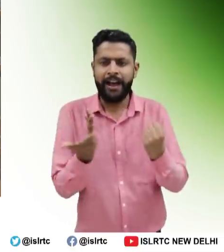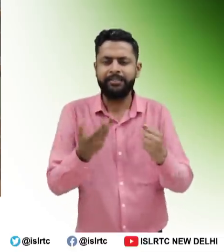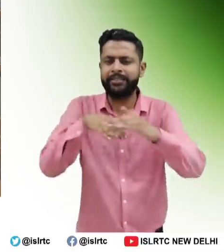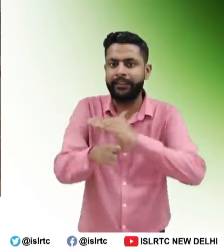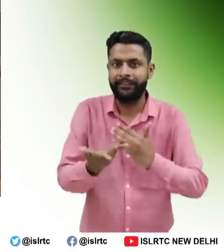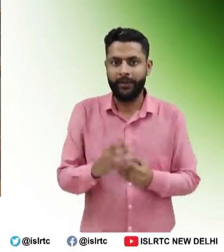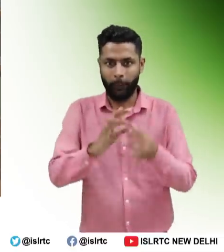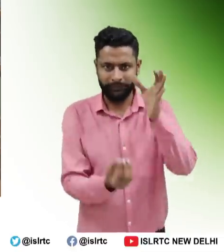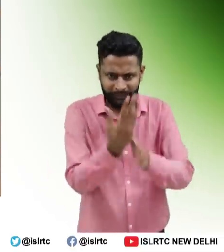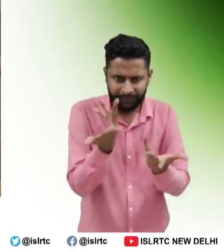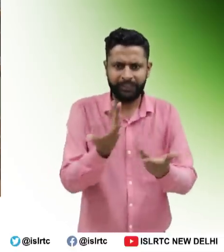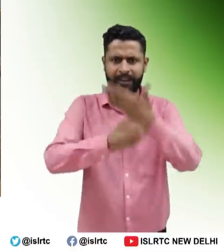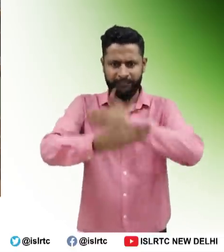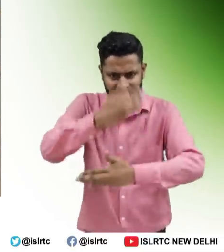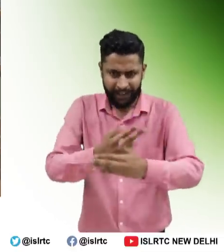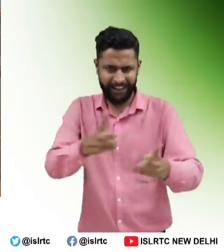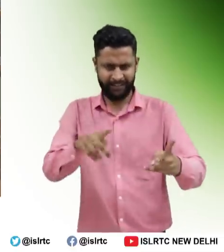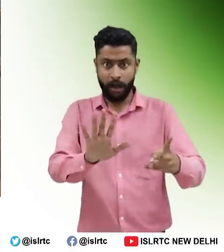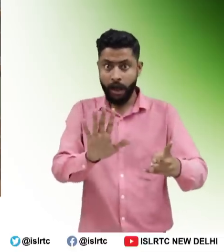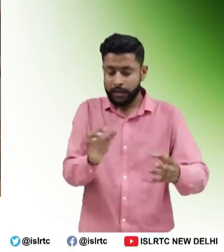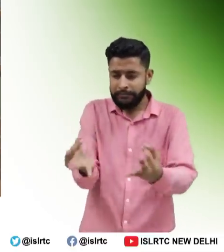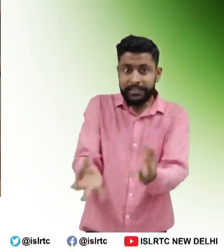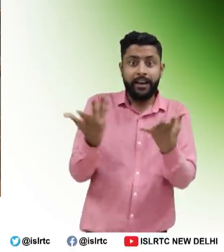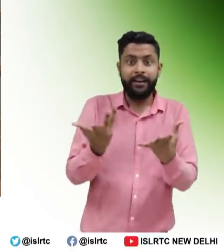की कामना कती हूं धन्यबाद जय हिन जय भारत